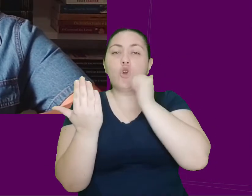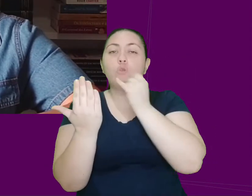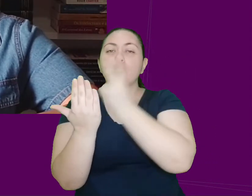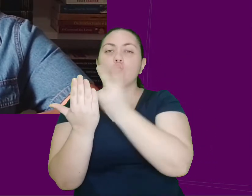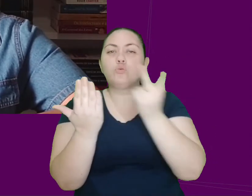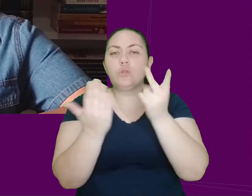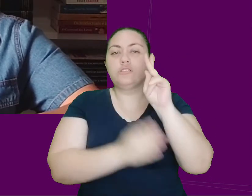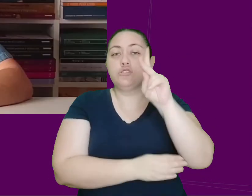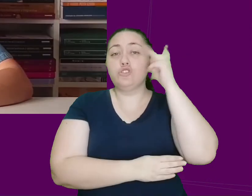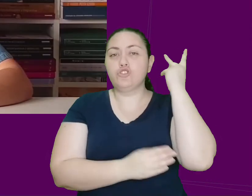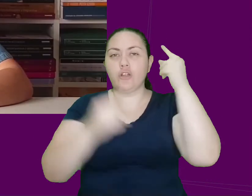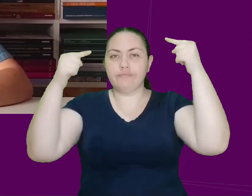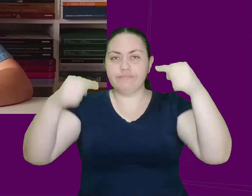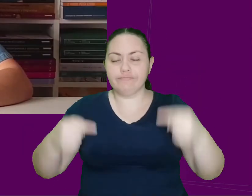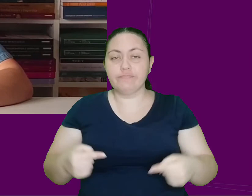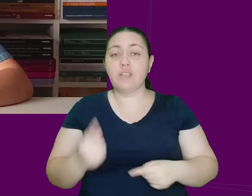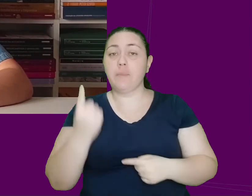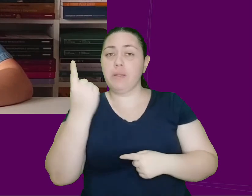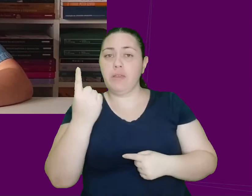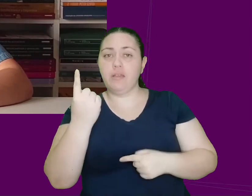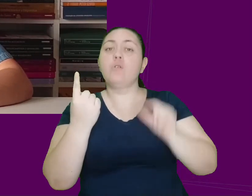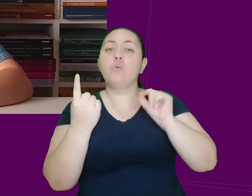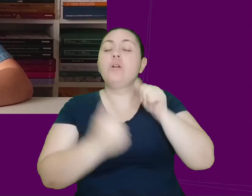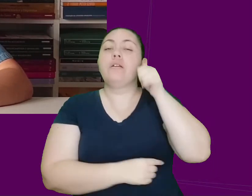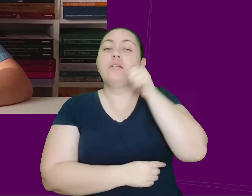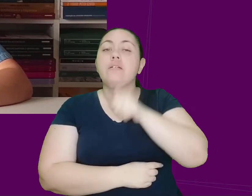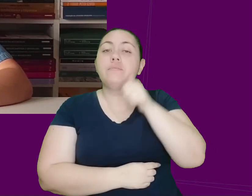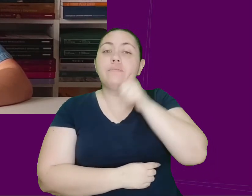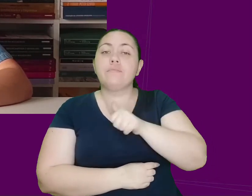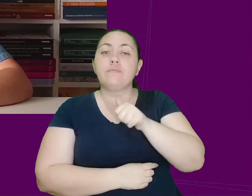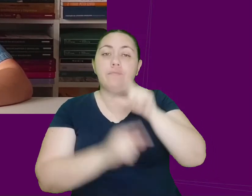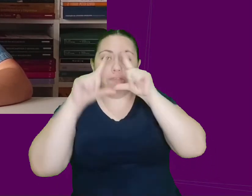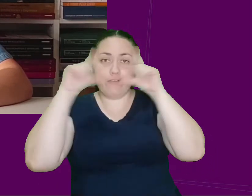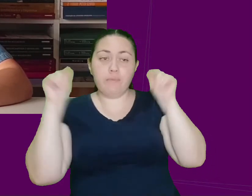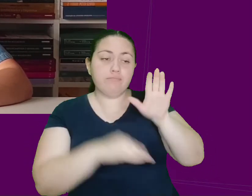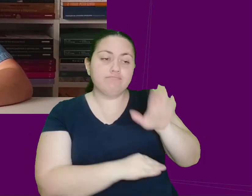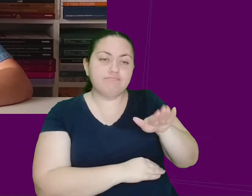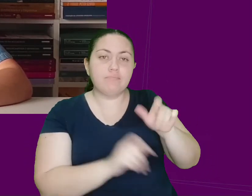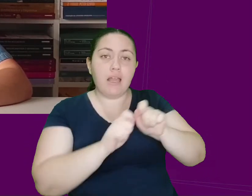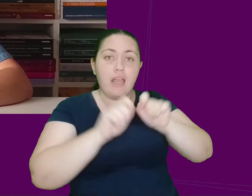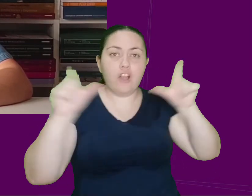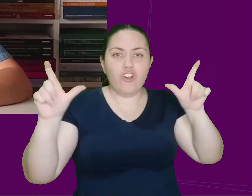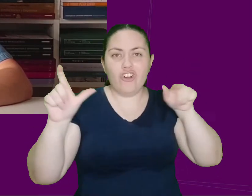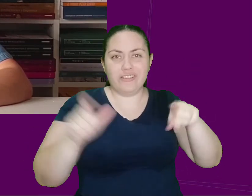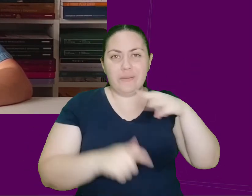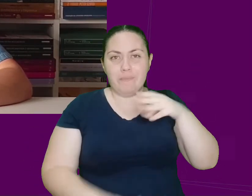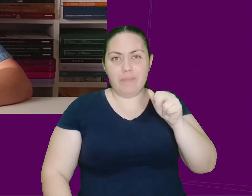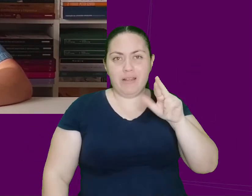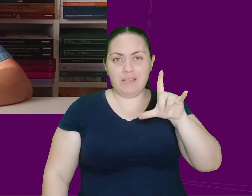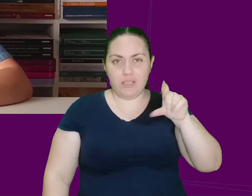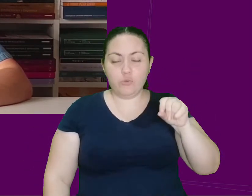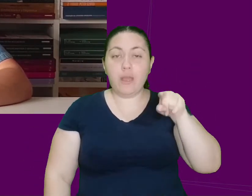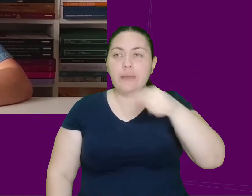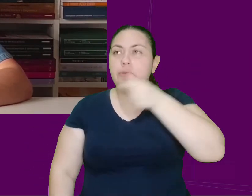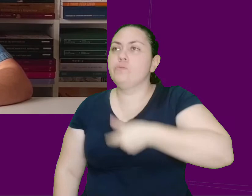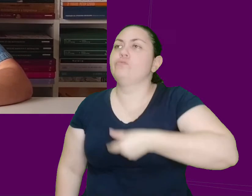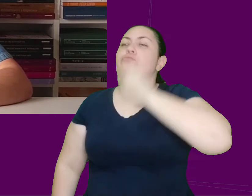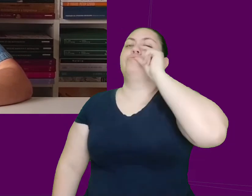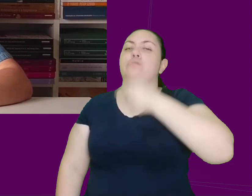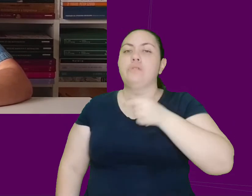paralelas. Na primeira, Marcelo é acordado pela enfermeira e engole o conteúdo de um vidro cheio de antialérgico, que o faria dormir para